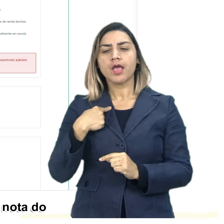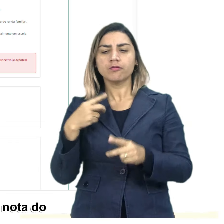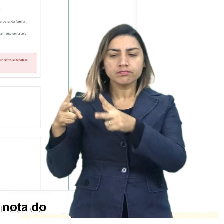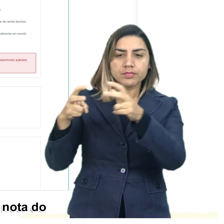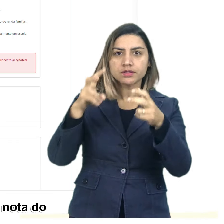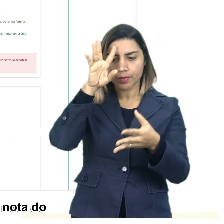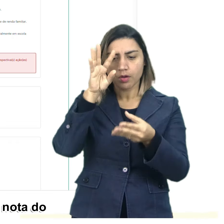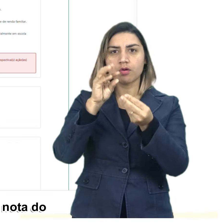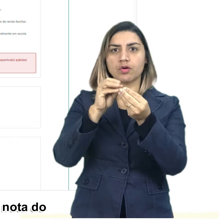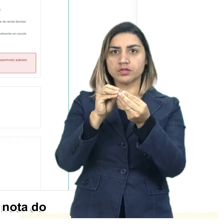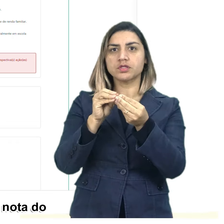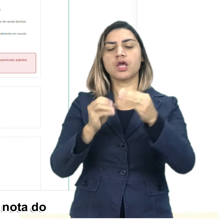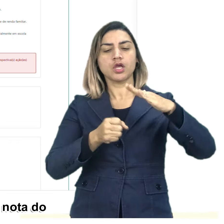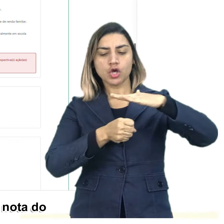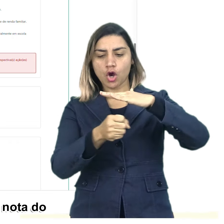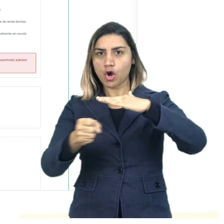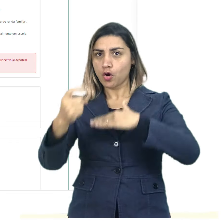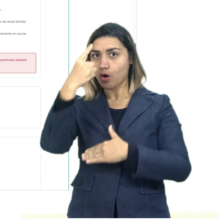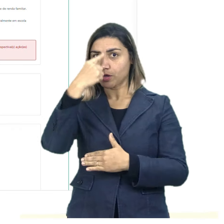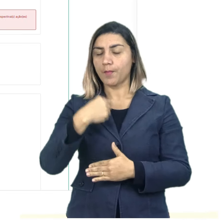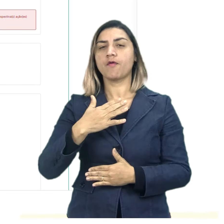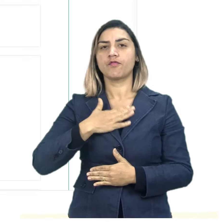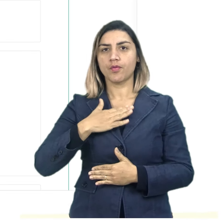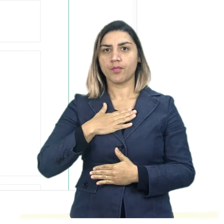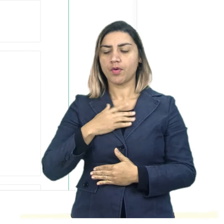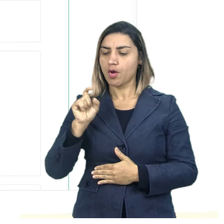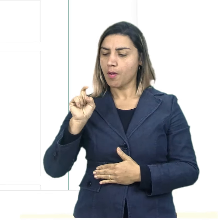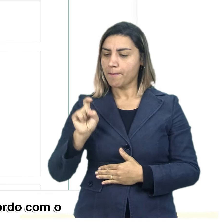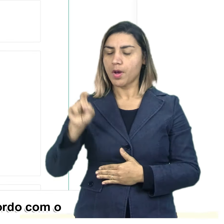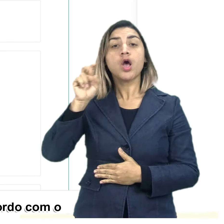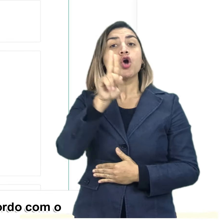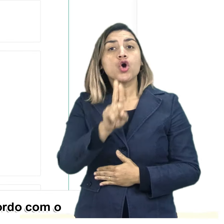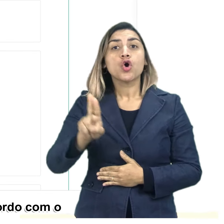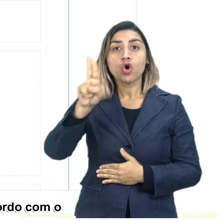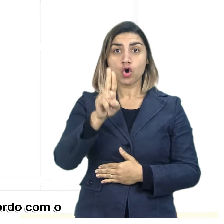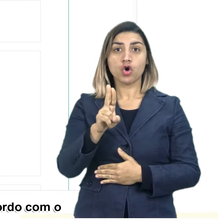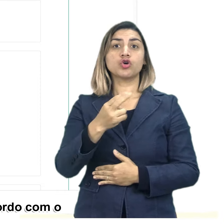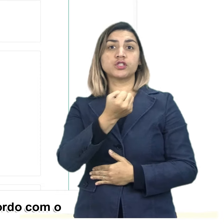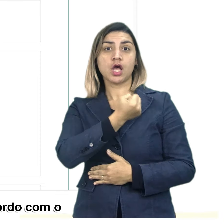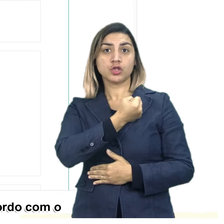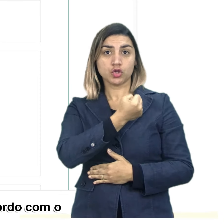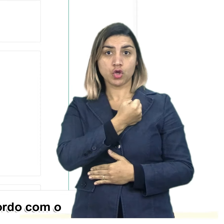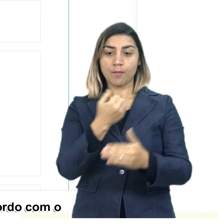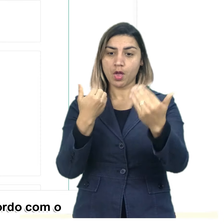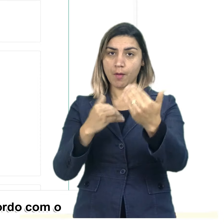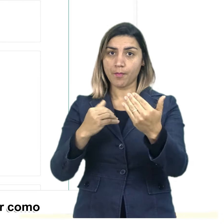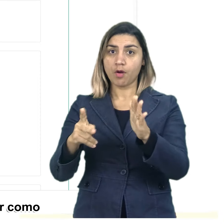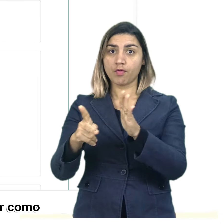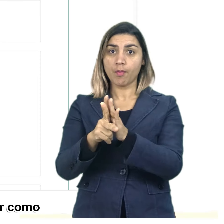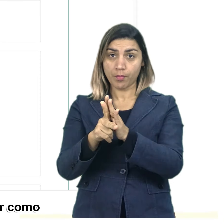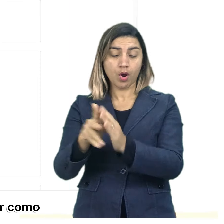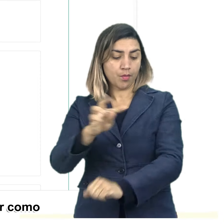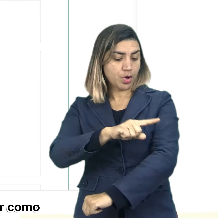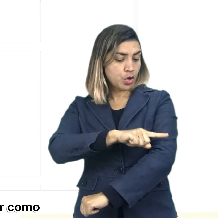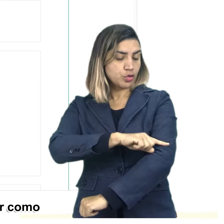Vou dizer que vou utilizar aqui a nota do ensino fundamental. Vou digitar as minhas notas de acordo com